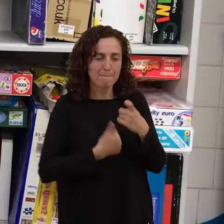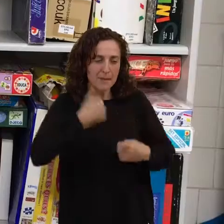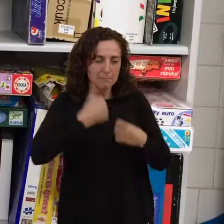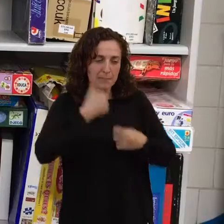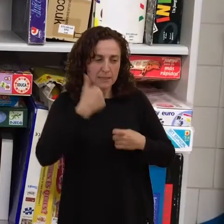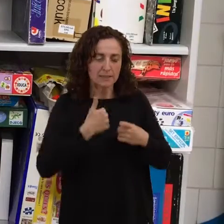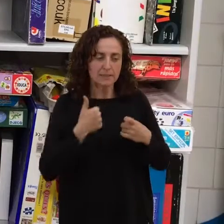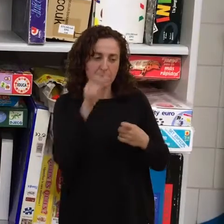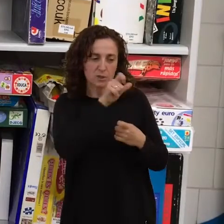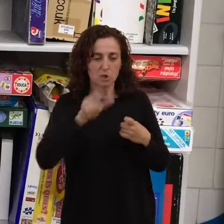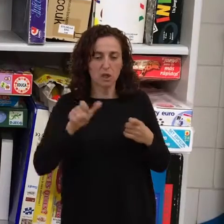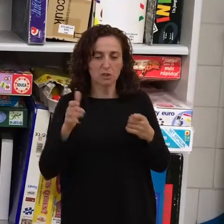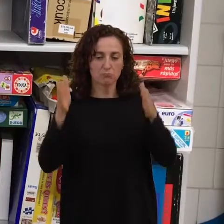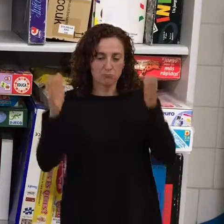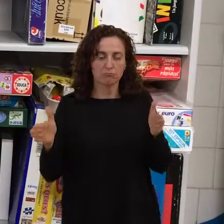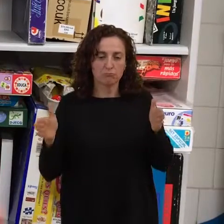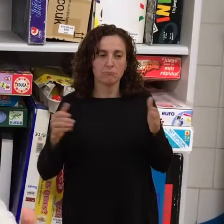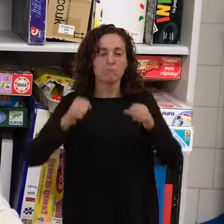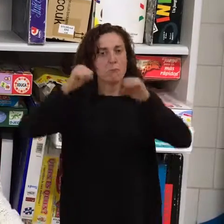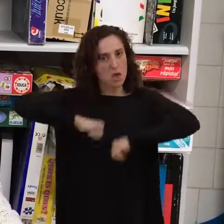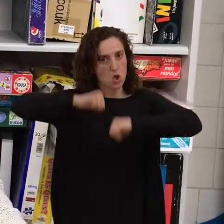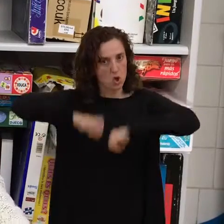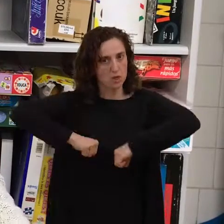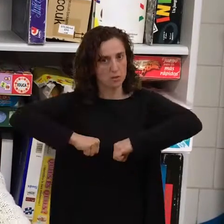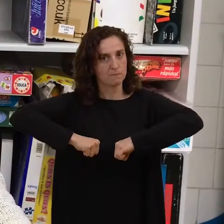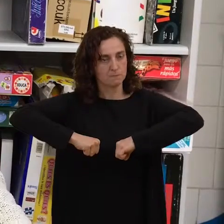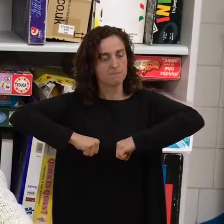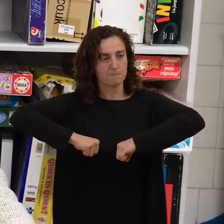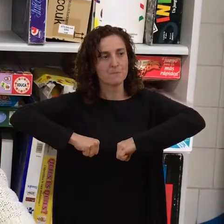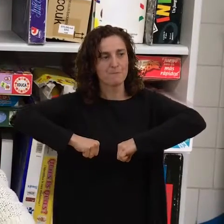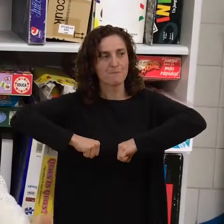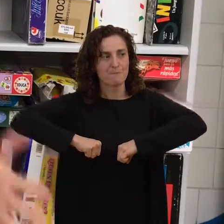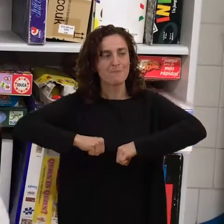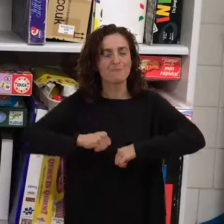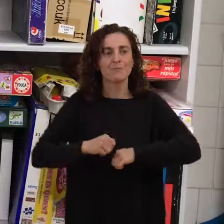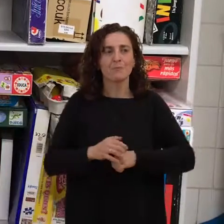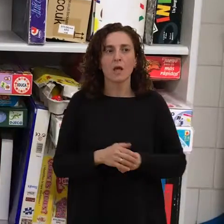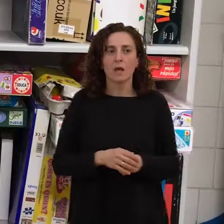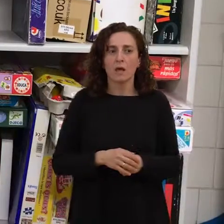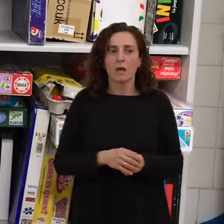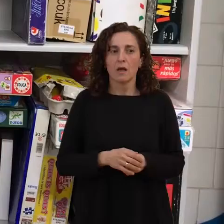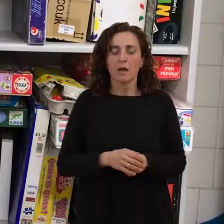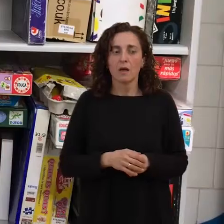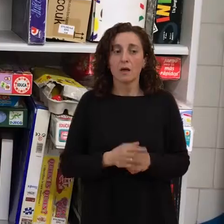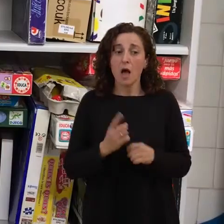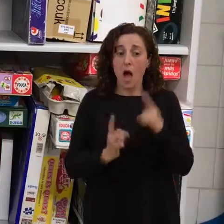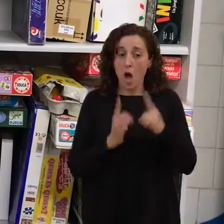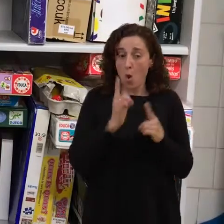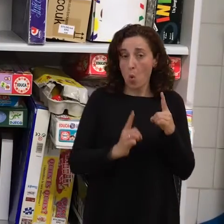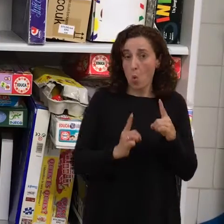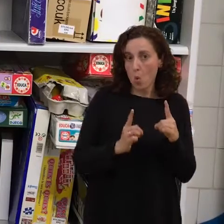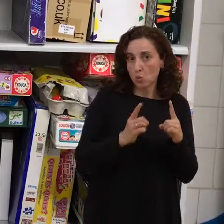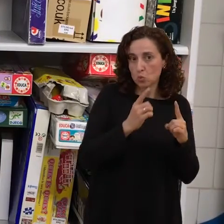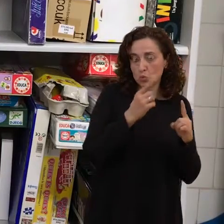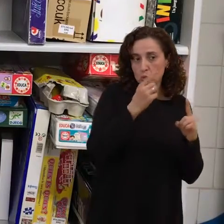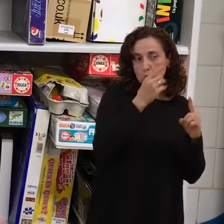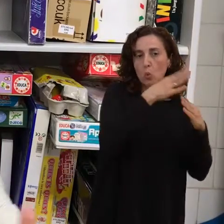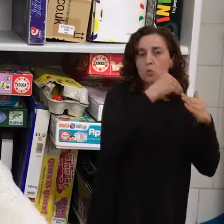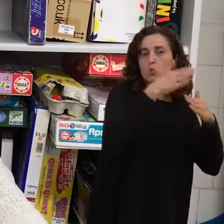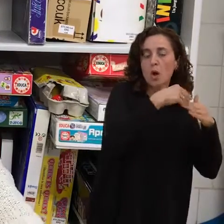mayores, porque tenemos a algún usuario más joven